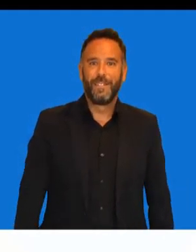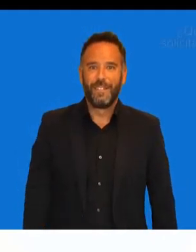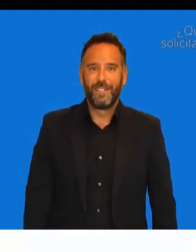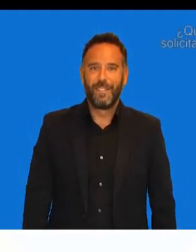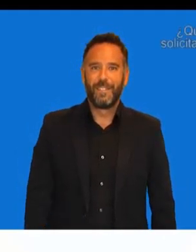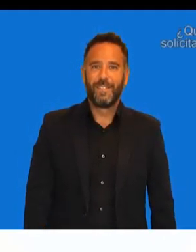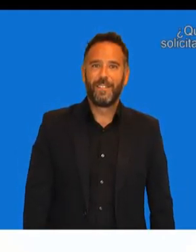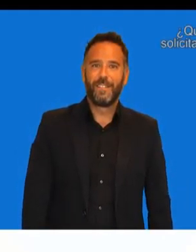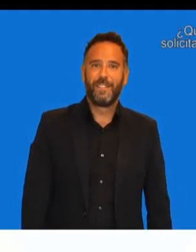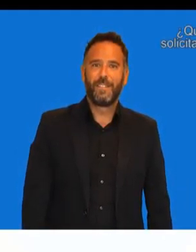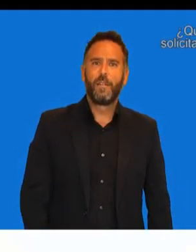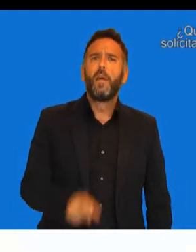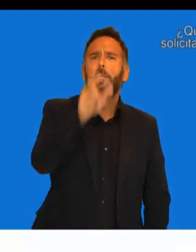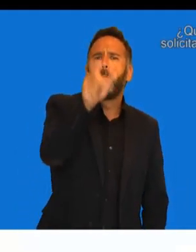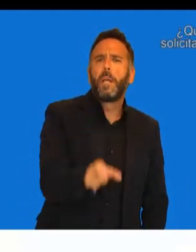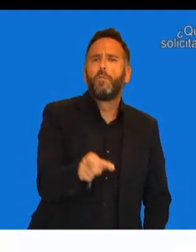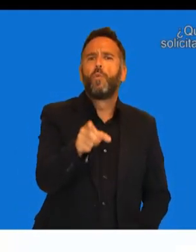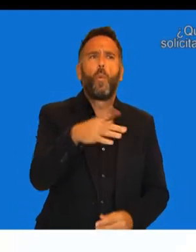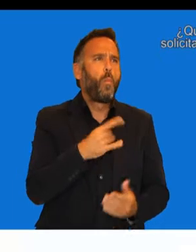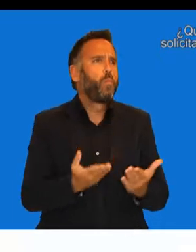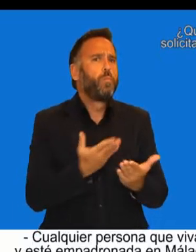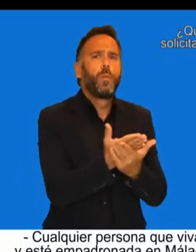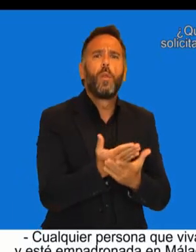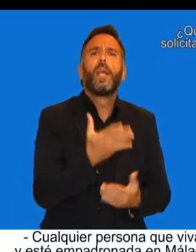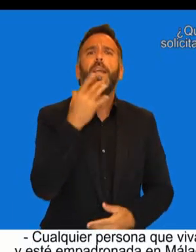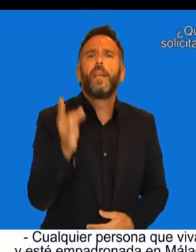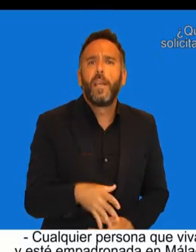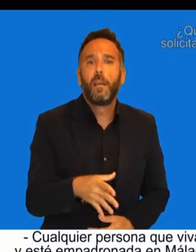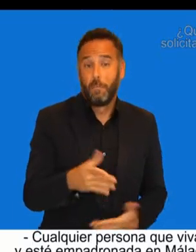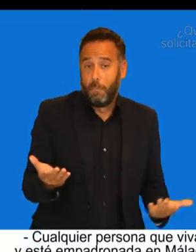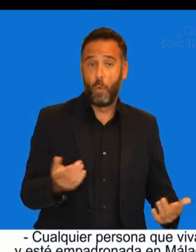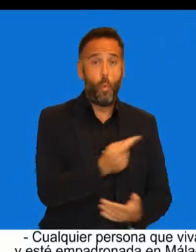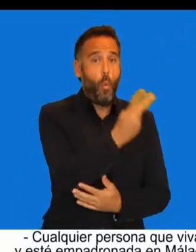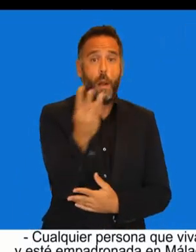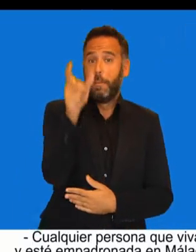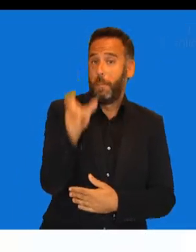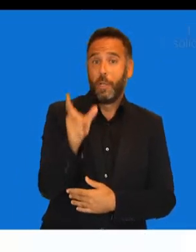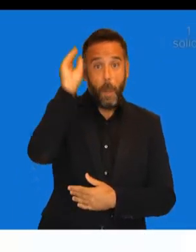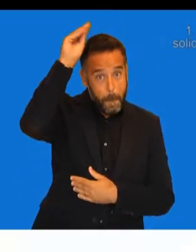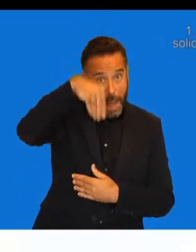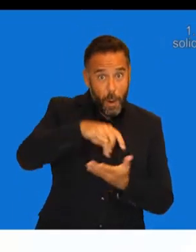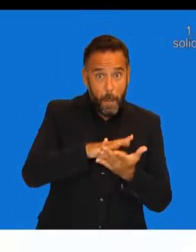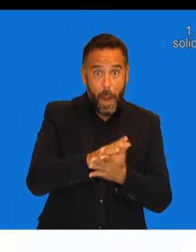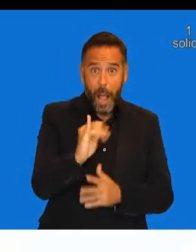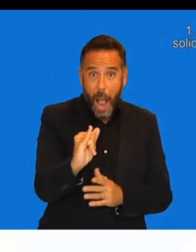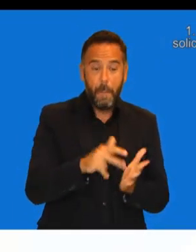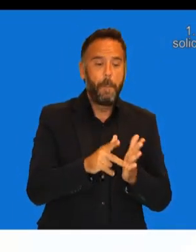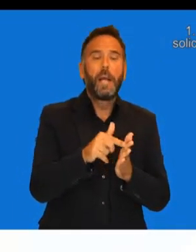¿Quiénes pueden solicitar estos servicios? Cualquier persona que viva y esté empadronada en Málaga. Paso 1. ¿Cómo puedo